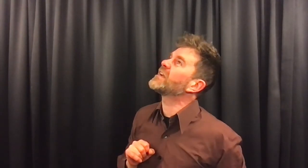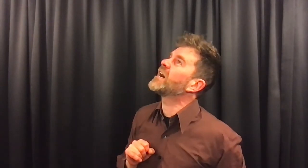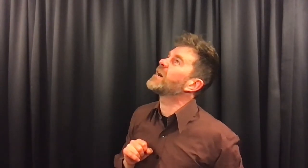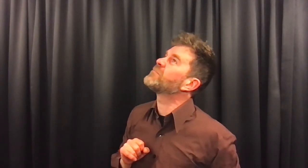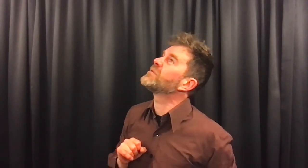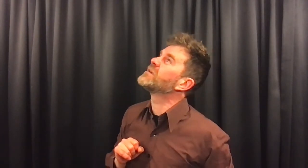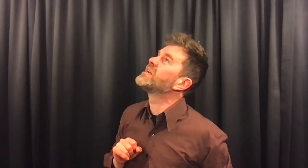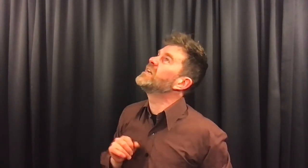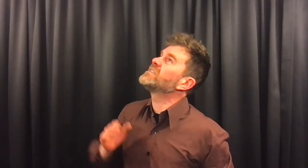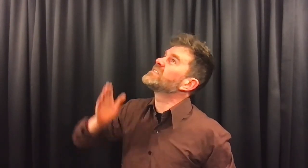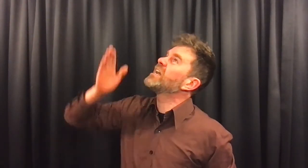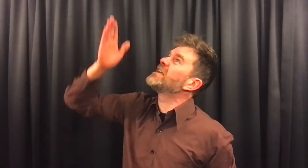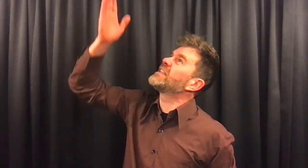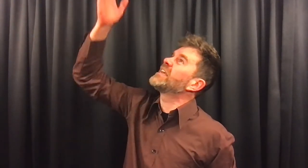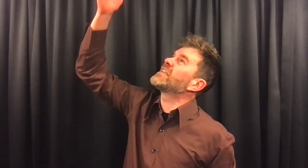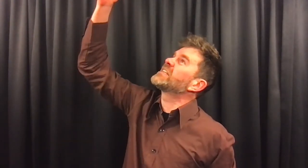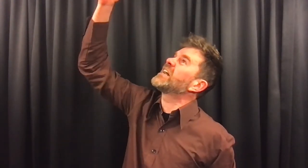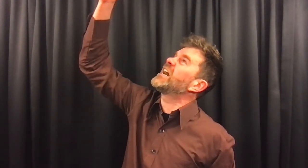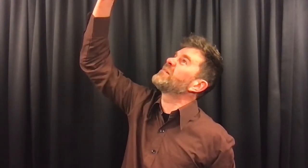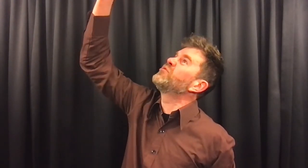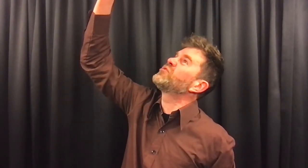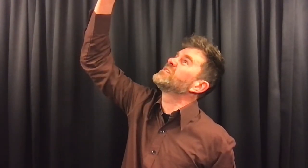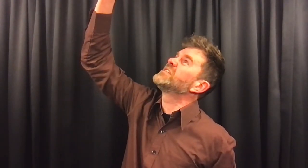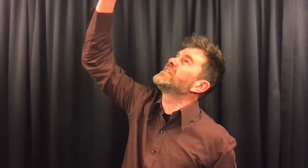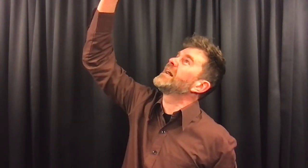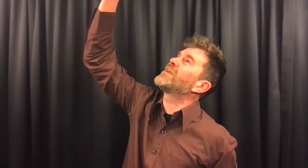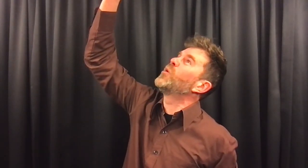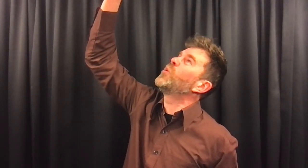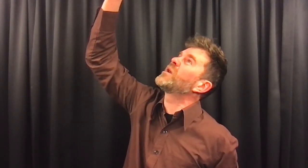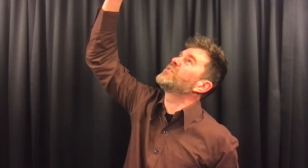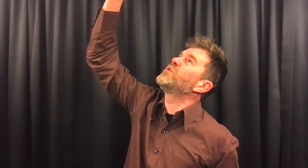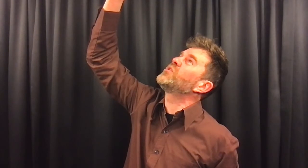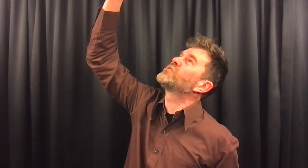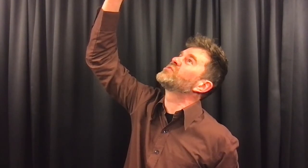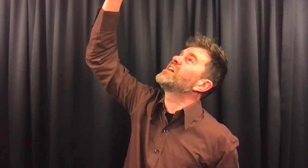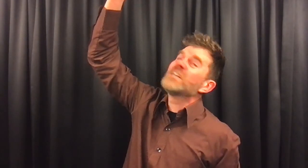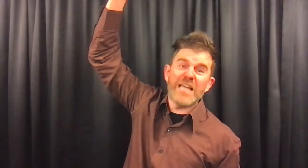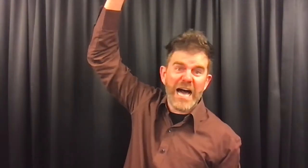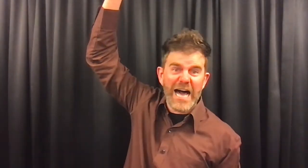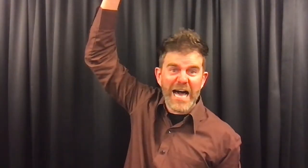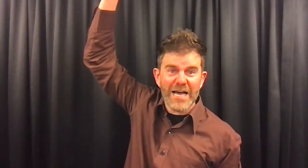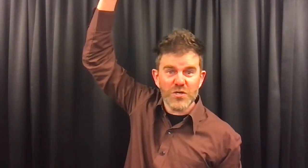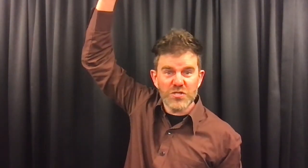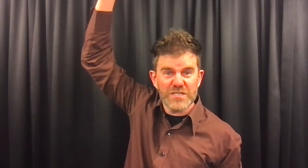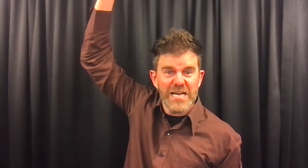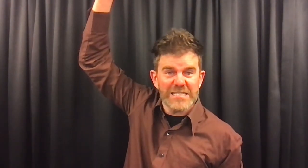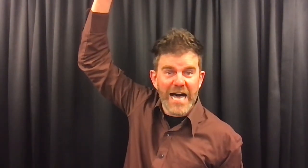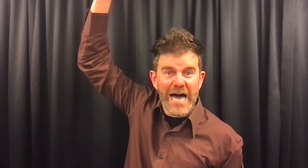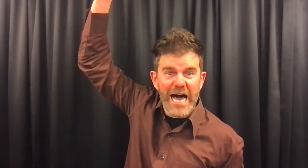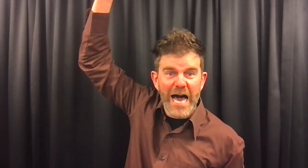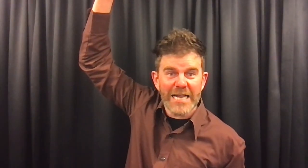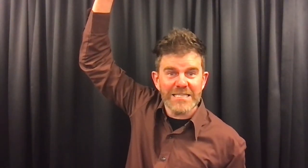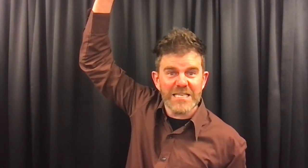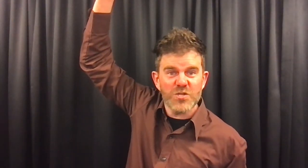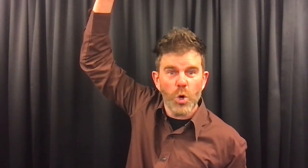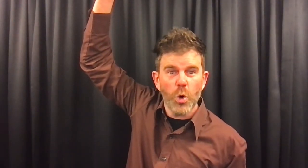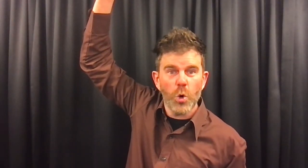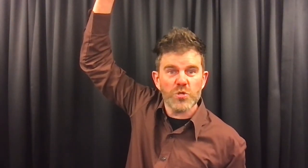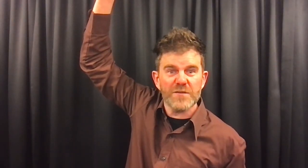gapen. Ze zeiden tegen elkaar. Moet je zien daar hoog in de lucht. De arend. De arend is de hoogste van